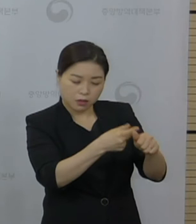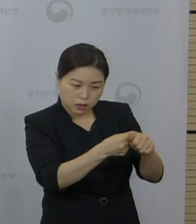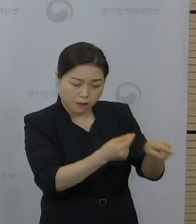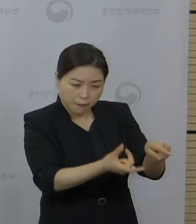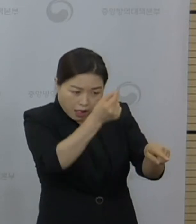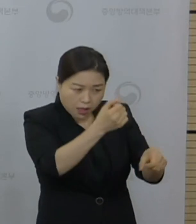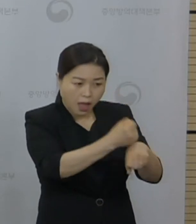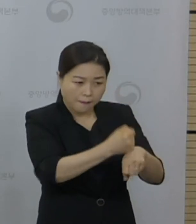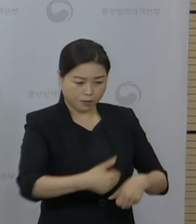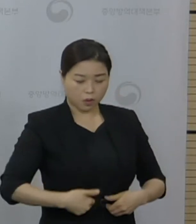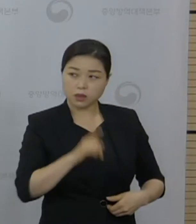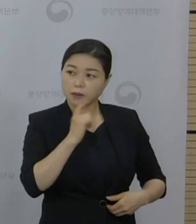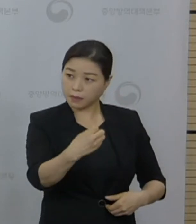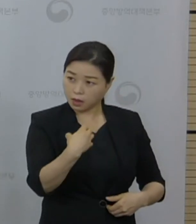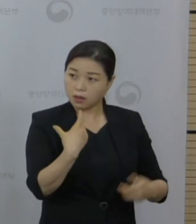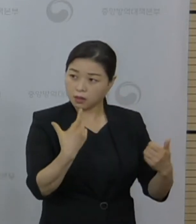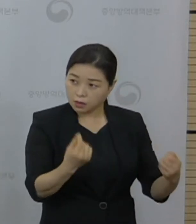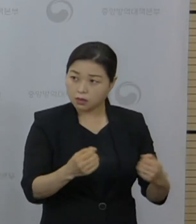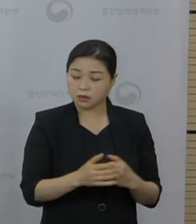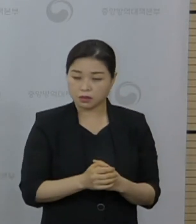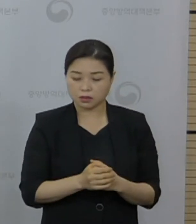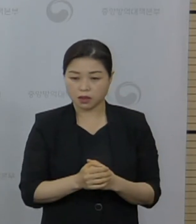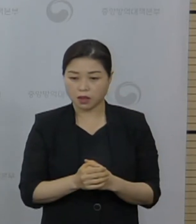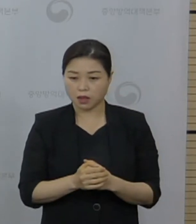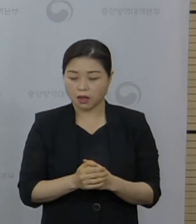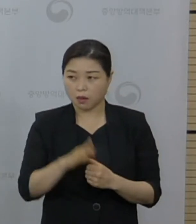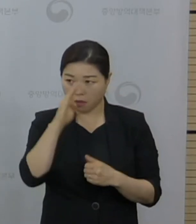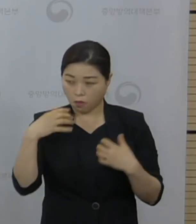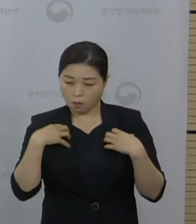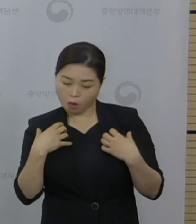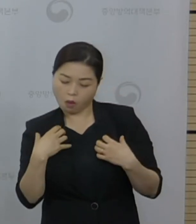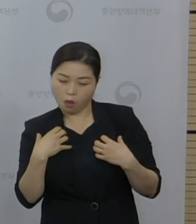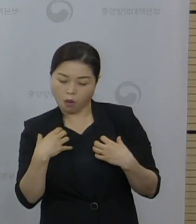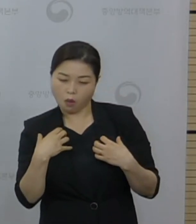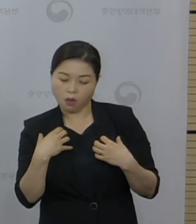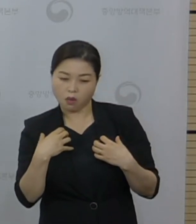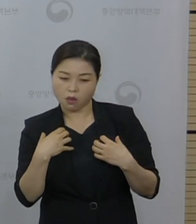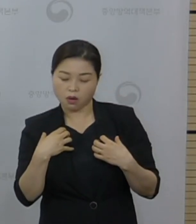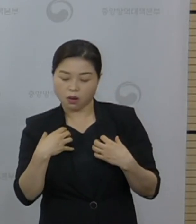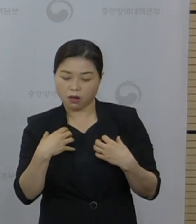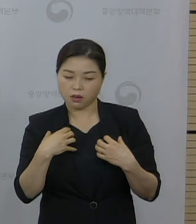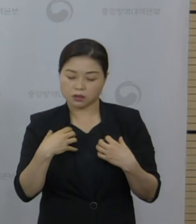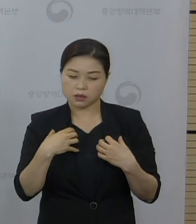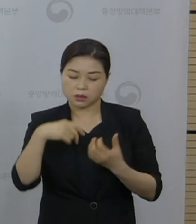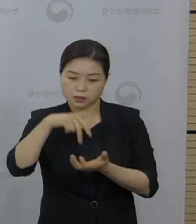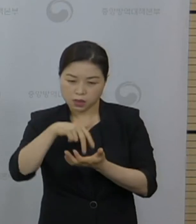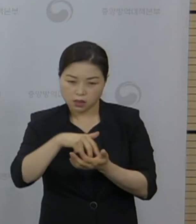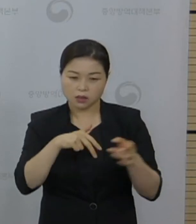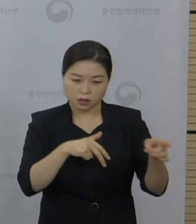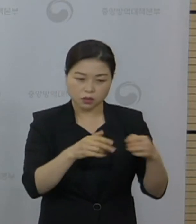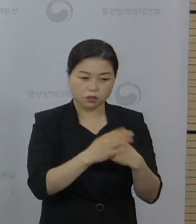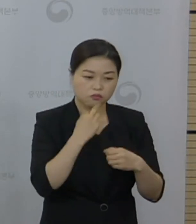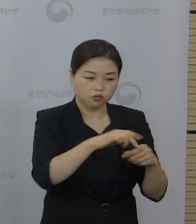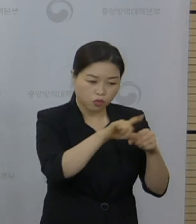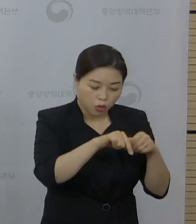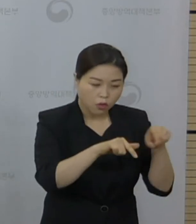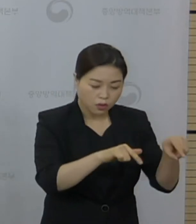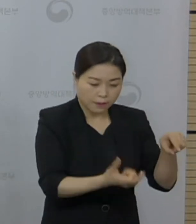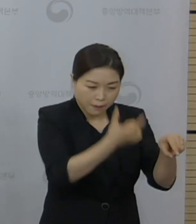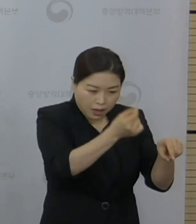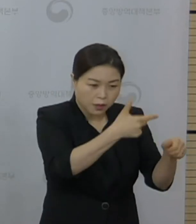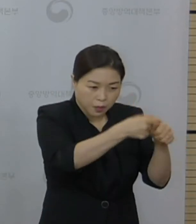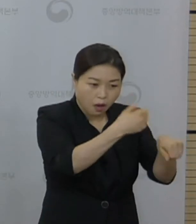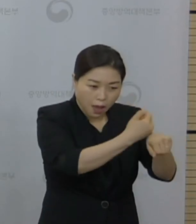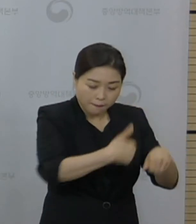우선 접종이 필요한 상황이라고 보는지 질문 하나와 7월 말 이후에 지자체에서 각 지역 방역 상황에 따라서 백신